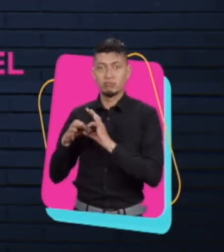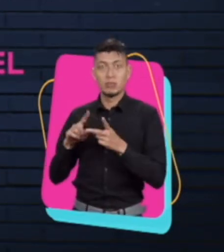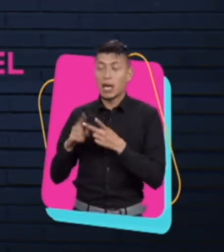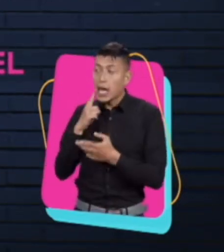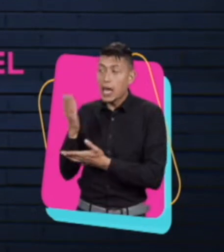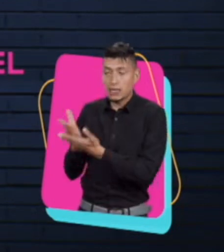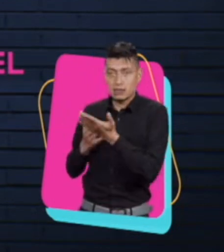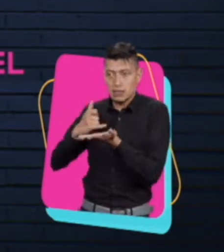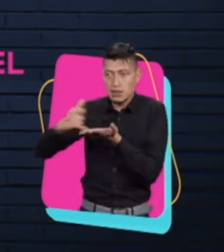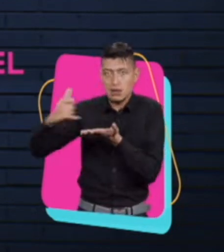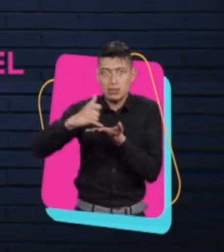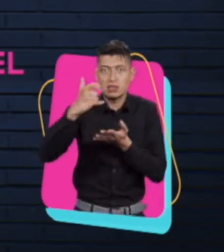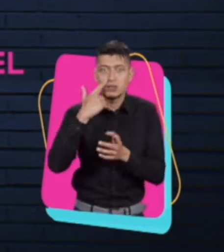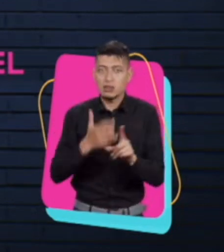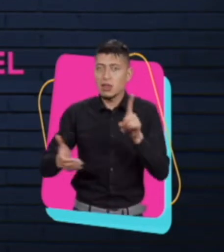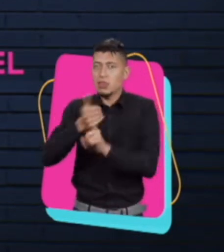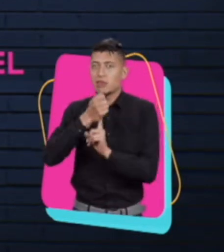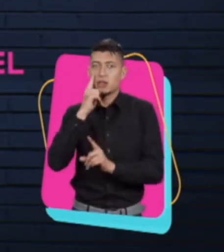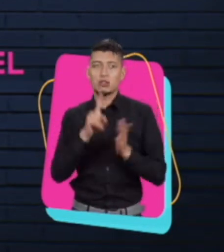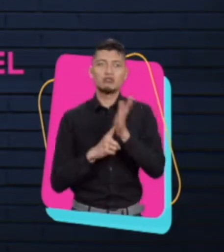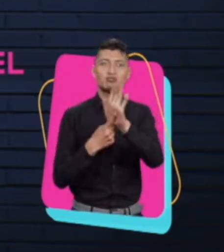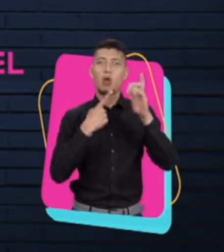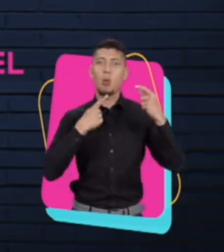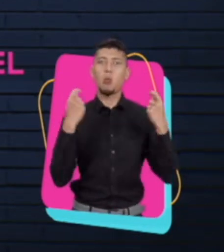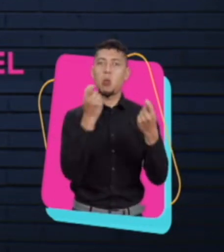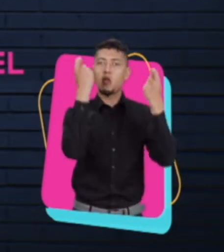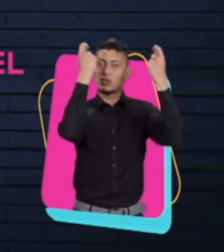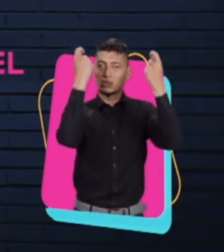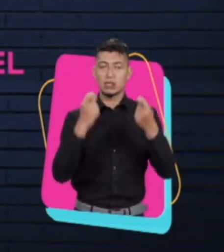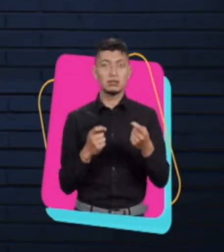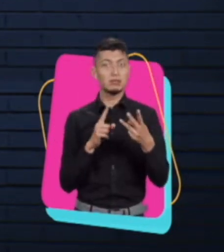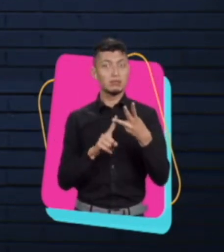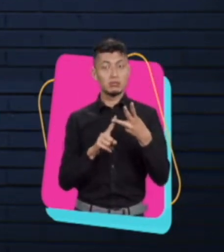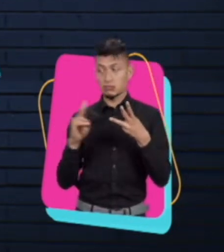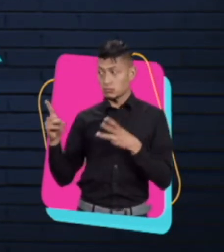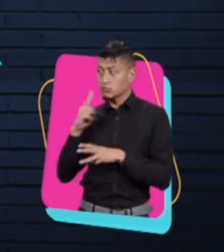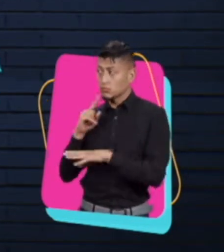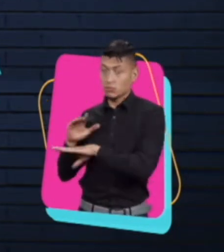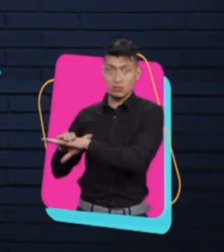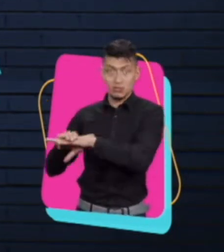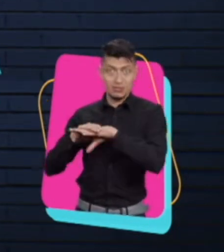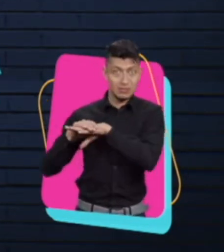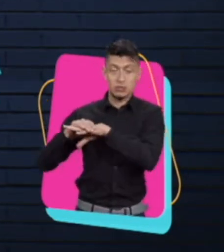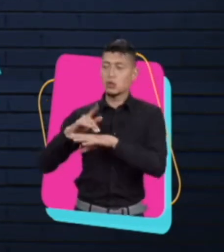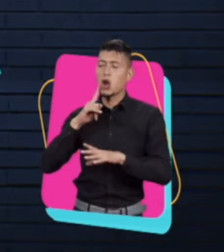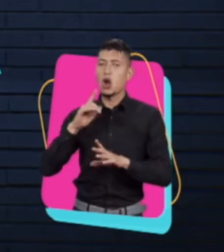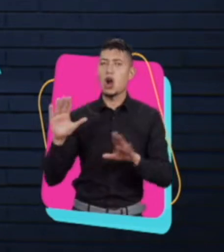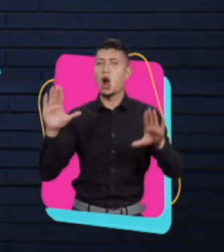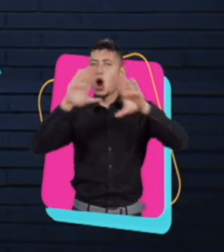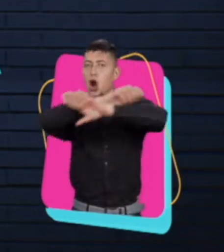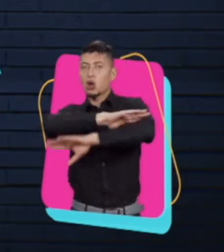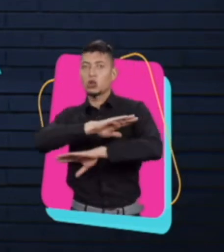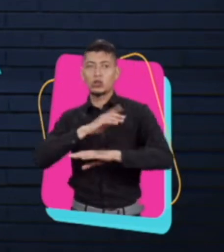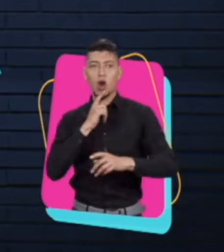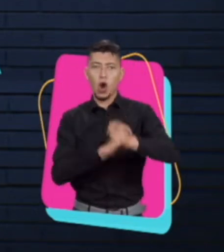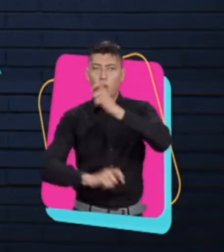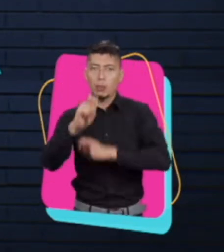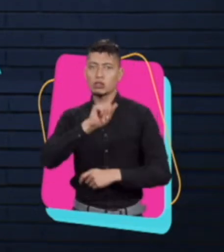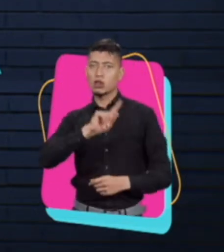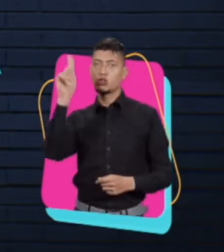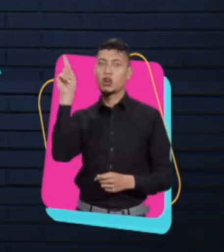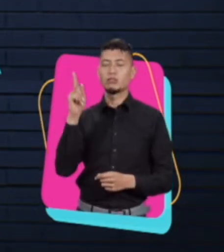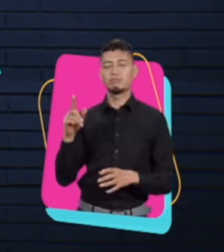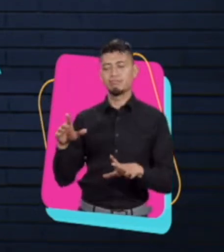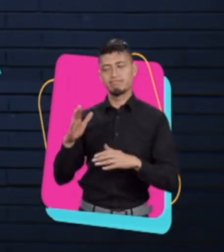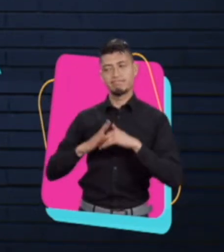al anunciante los lineamientos para identificar el mensaje como publicidad. 3. Abstenerse si el anunciante sugiere ocultar la naturaleza